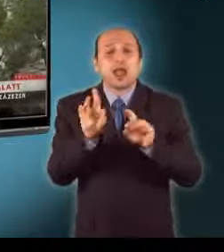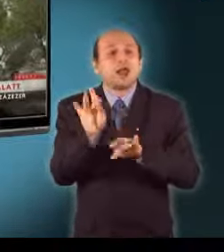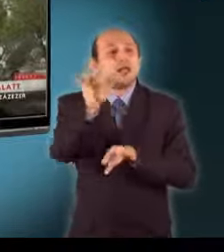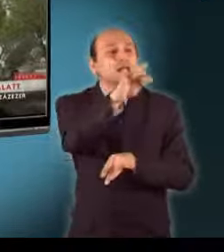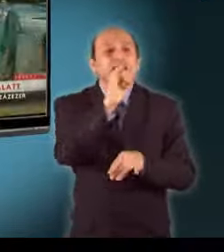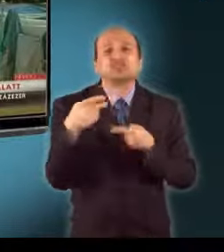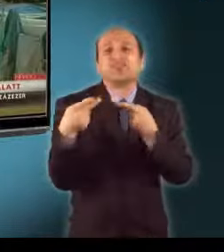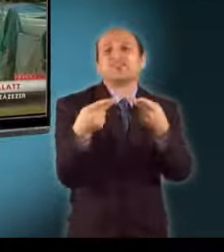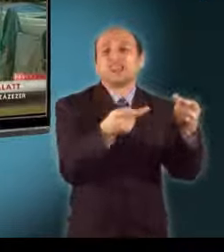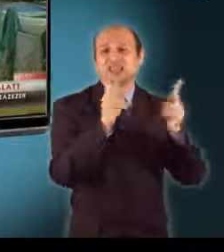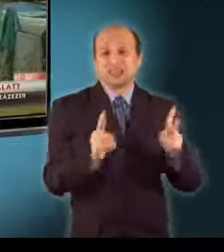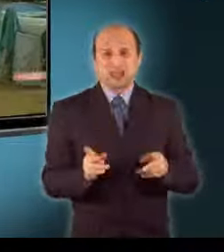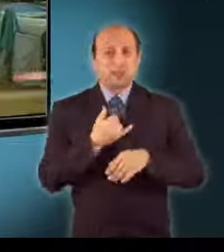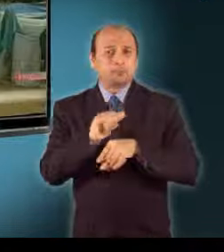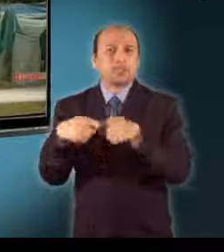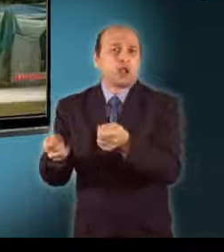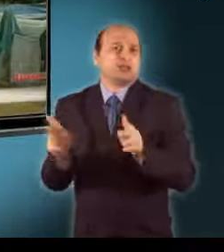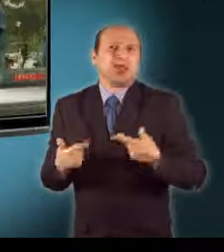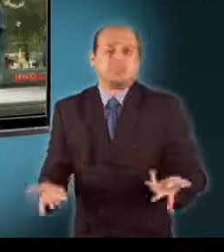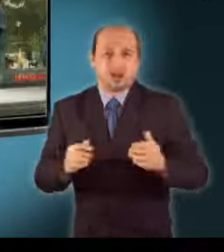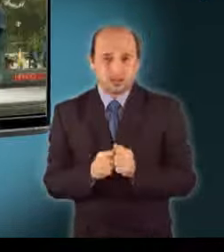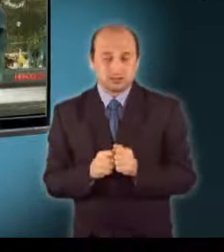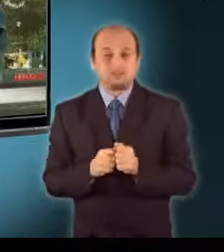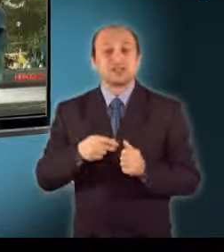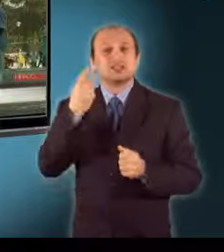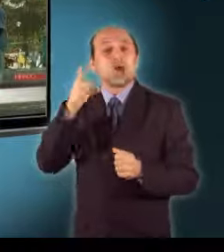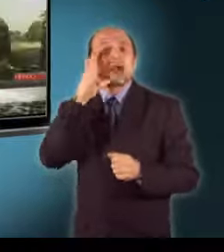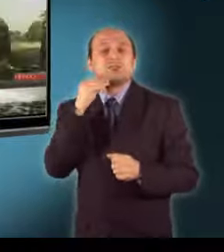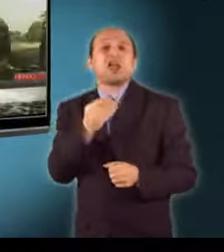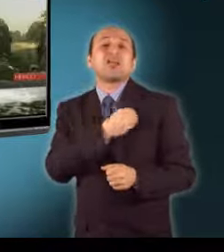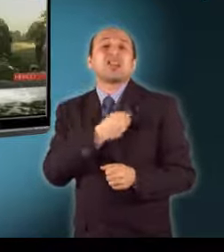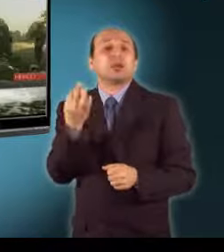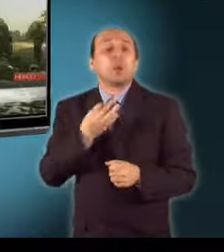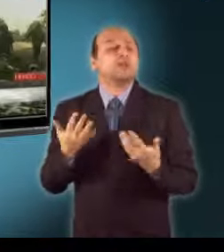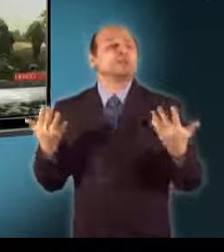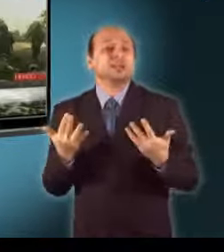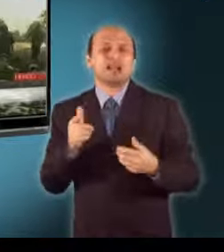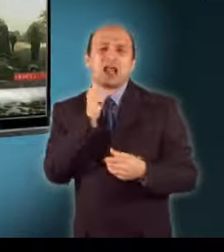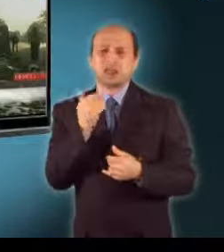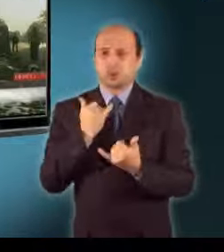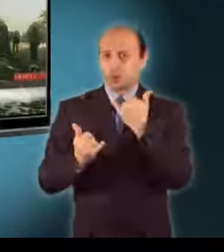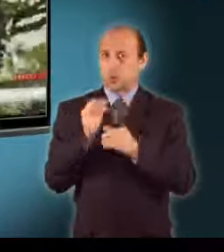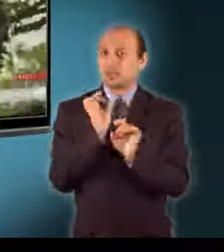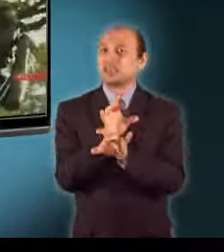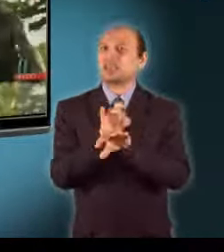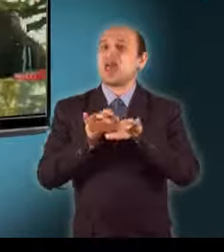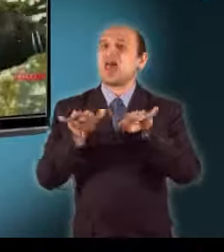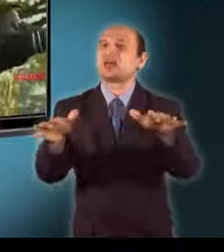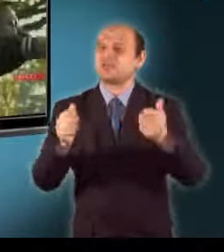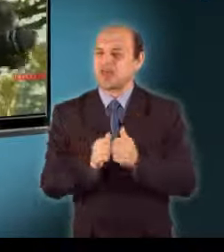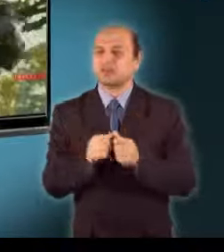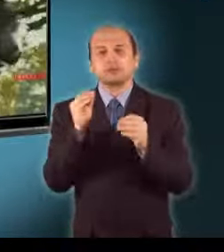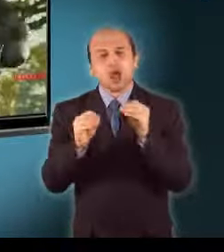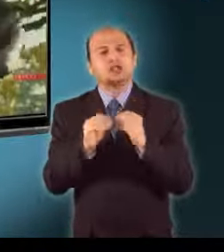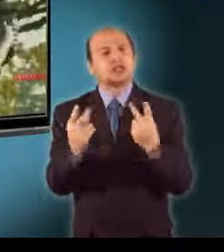békefenntartó. A szakemberek most leginkább attól tartanak, hogy járvány törhet ki a sátortáborokban. Ezért is